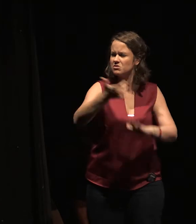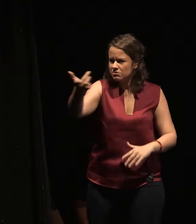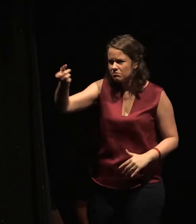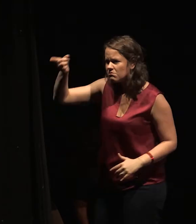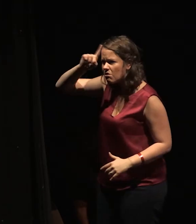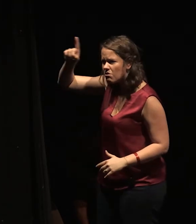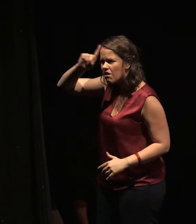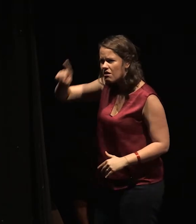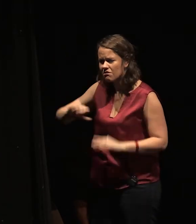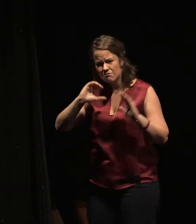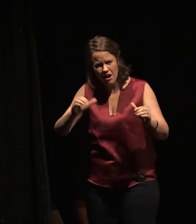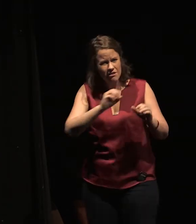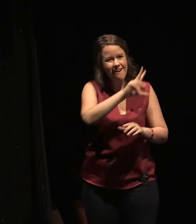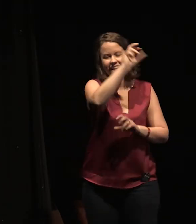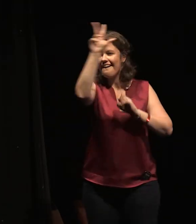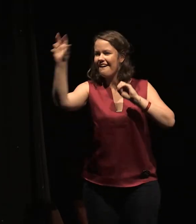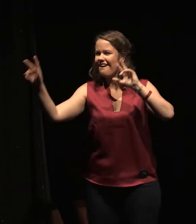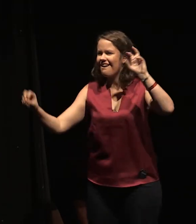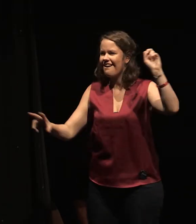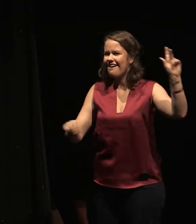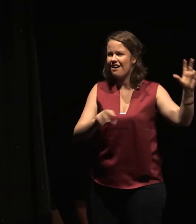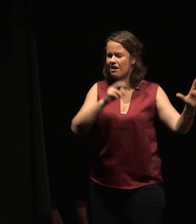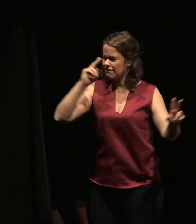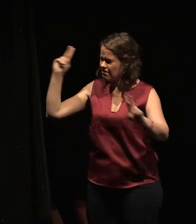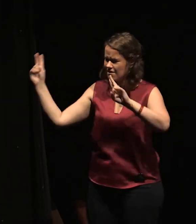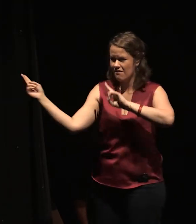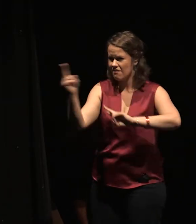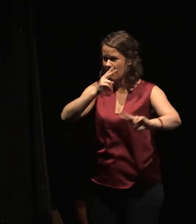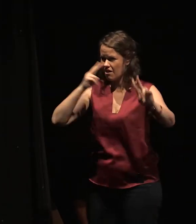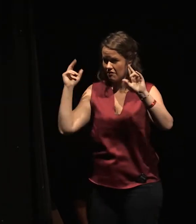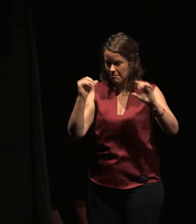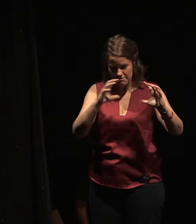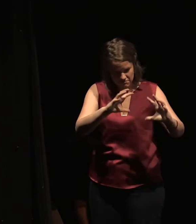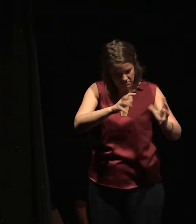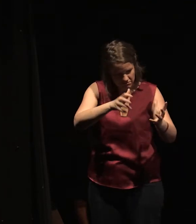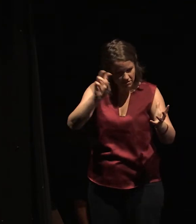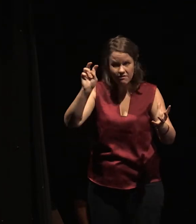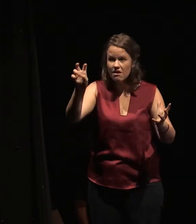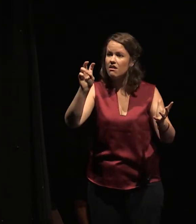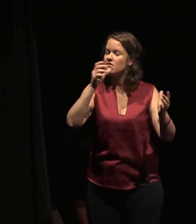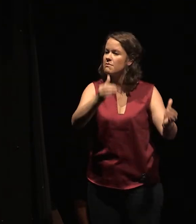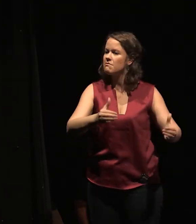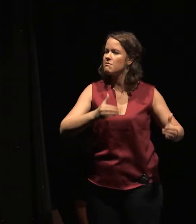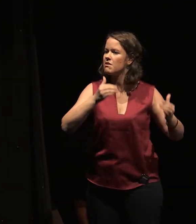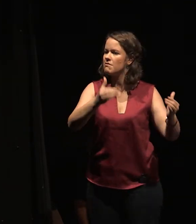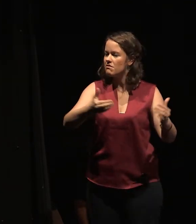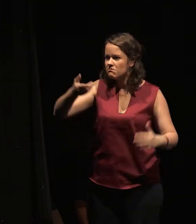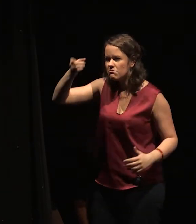dépit du voyage, Des vents de sel et de nostalgie, sans faillir, vertes ? J